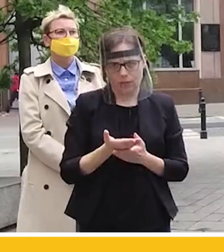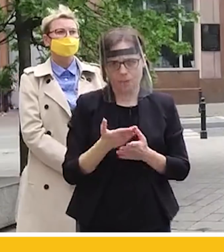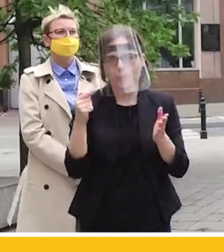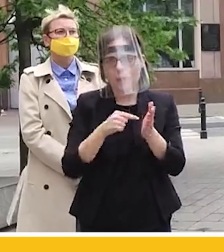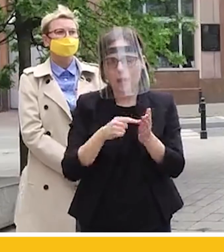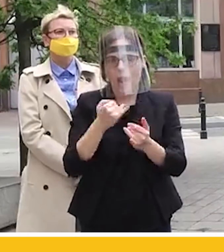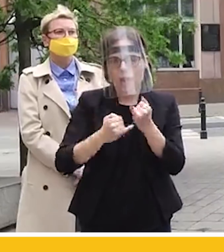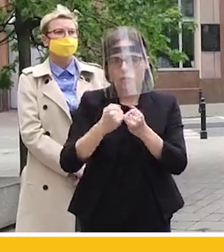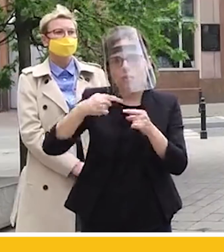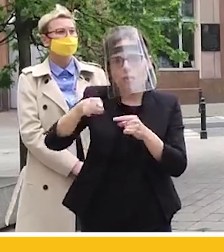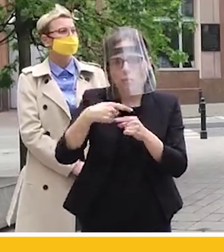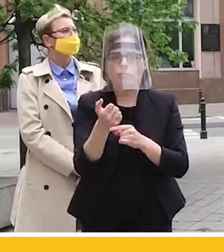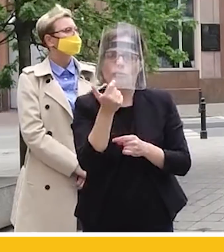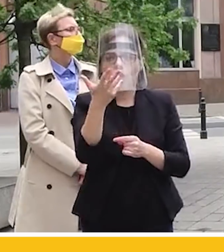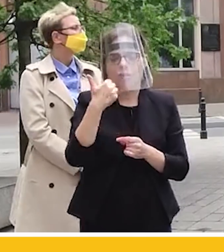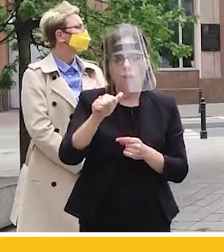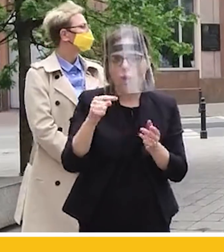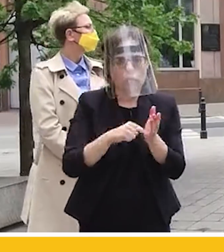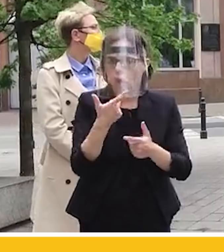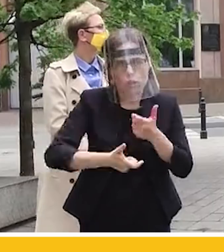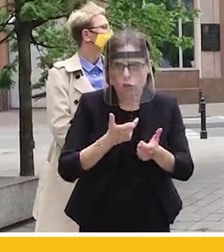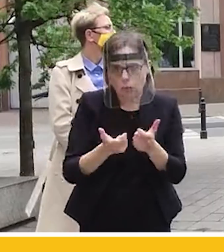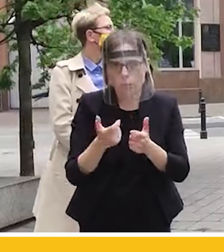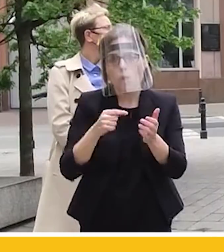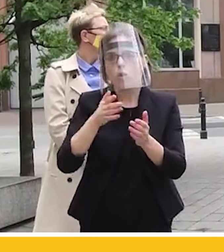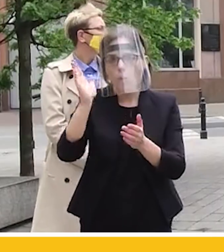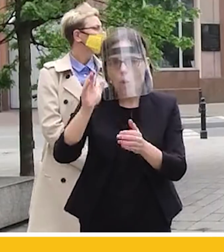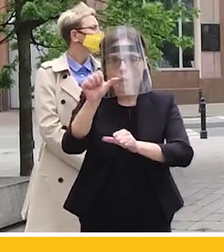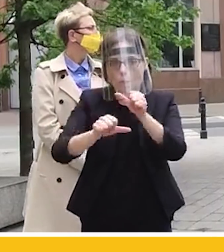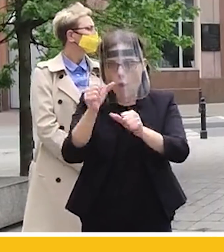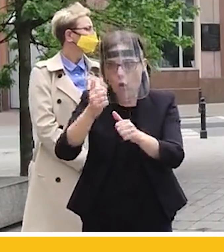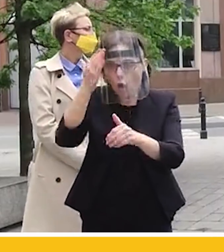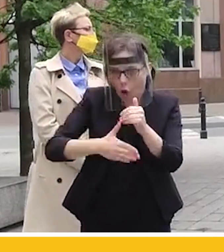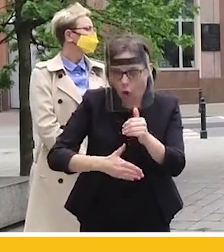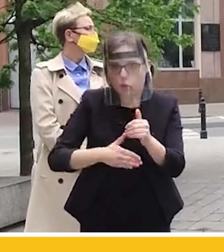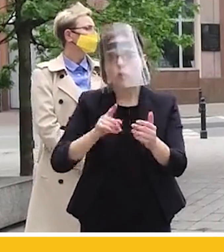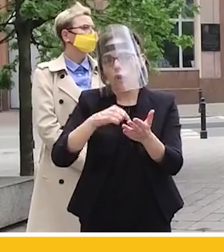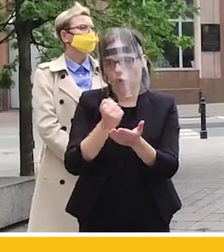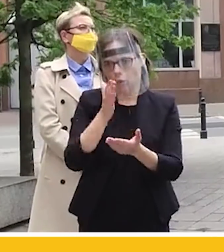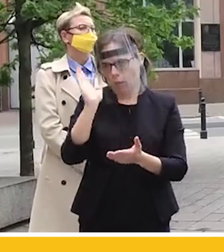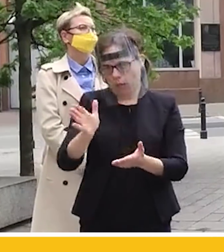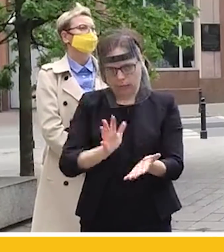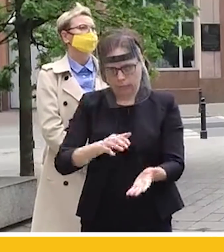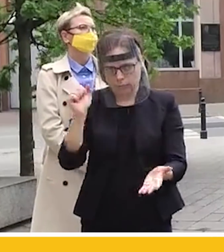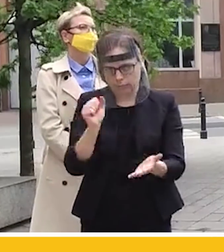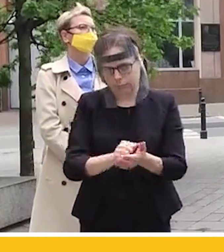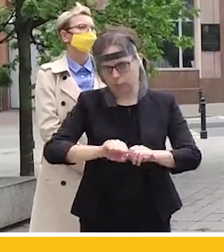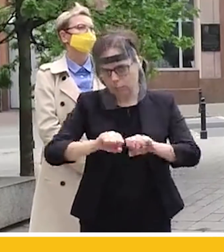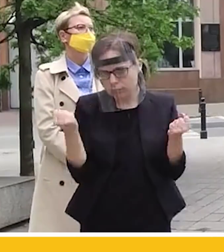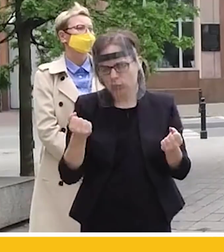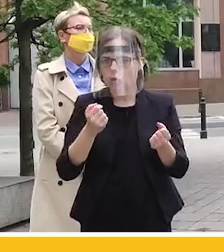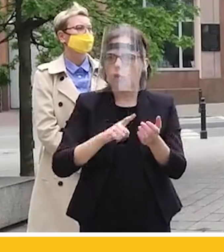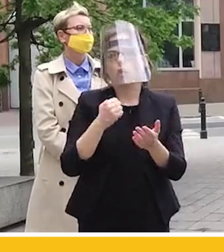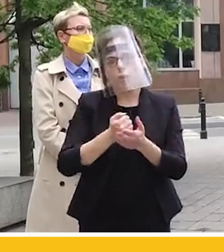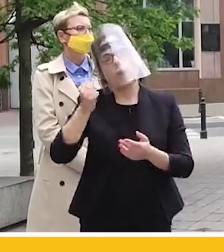naszym udziałem w przeciągu najbliższych kilku tygodni, to pod koniec roku obudzimy się znowu z ręką w nocniku mówiąc, że no cóż, znowu